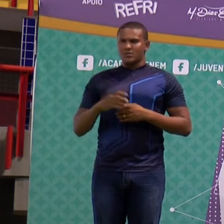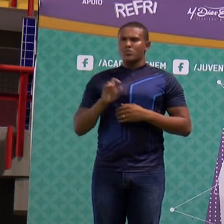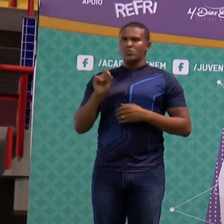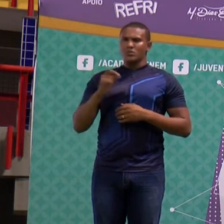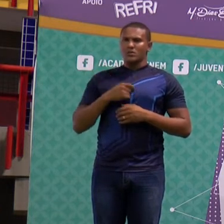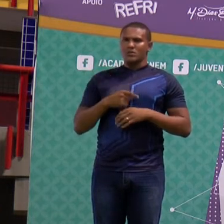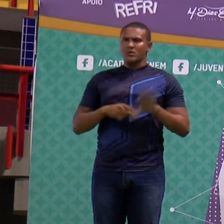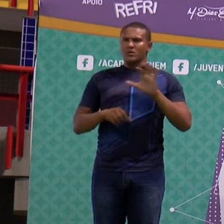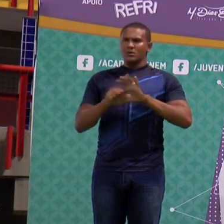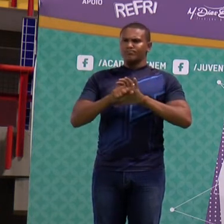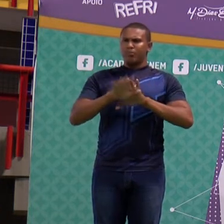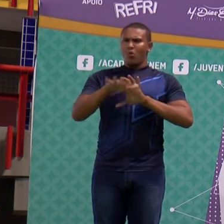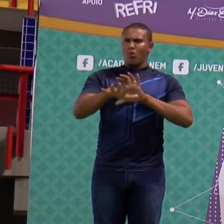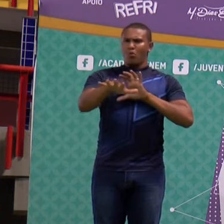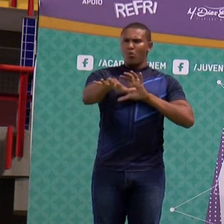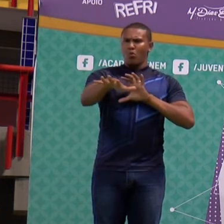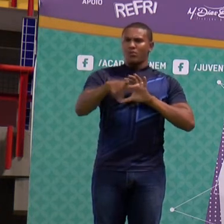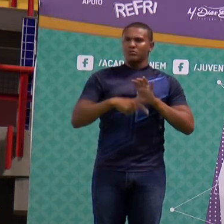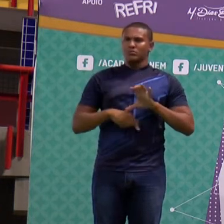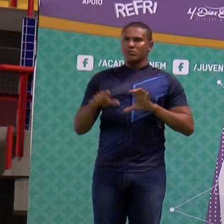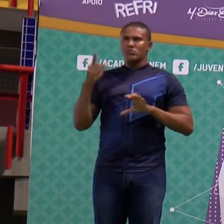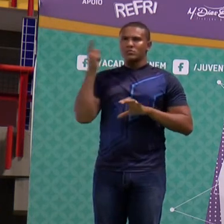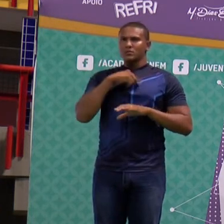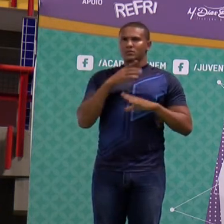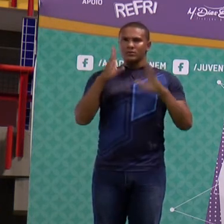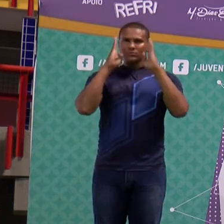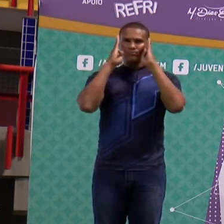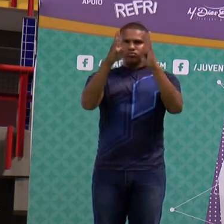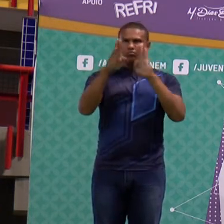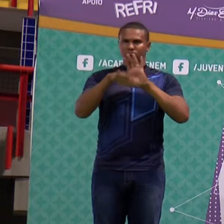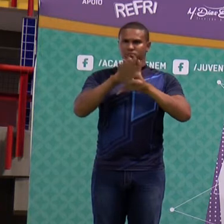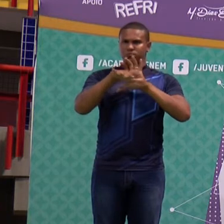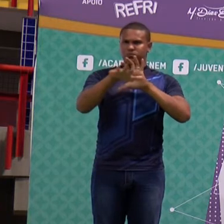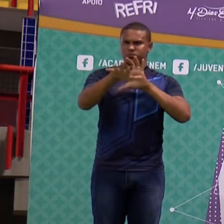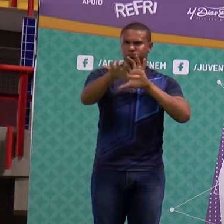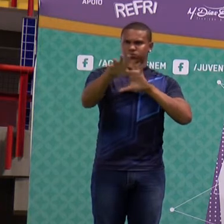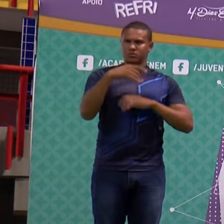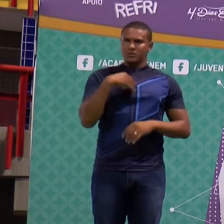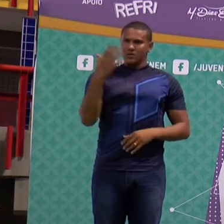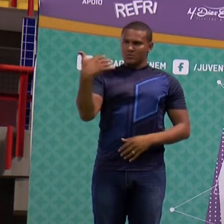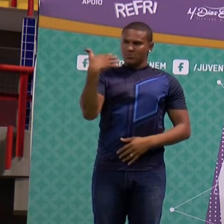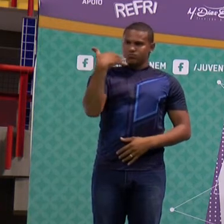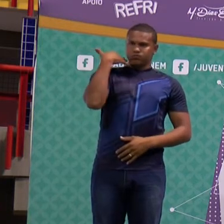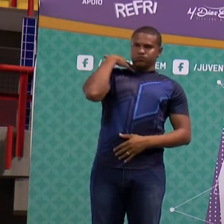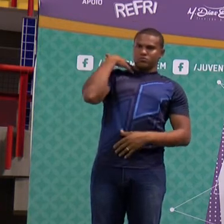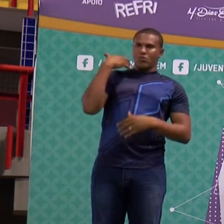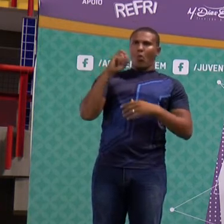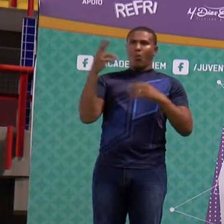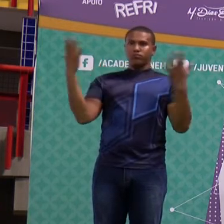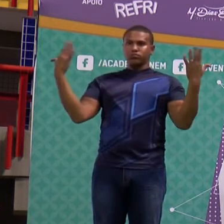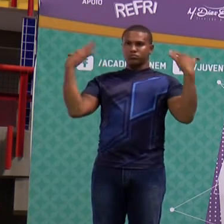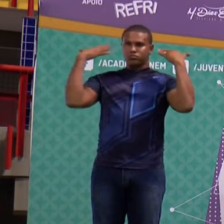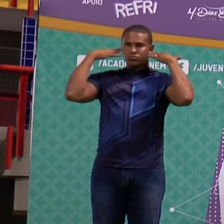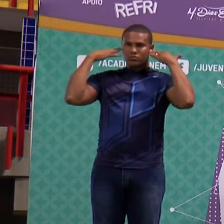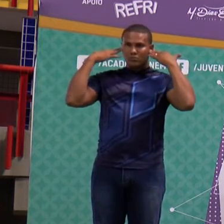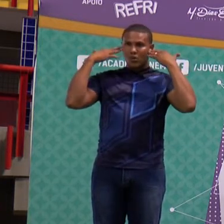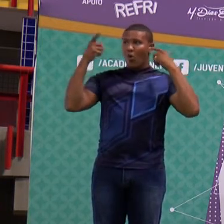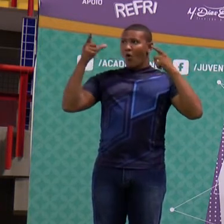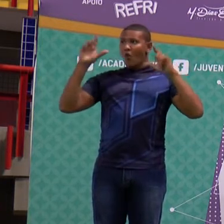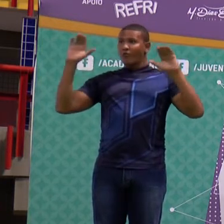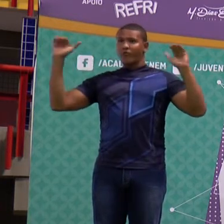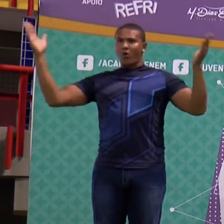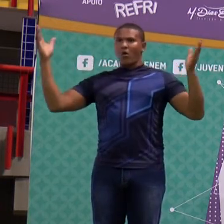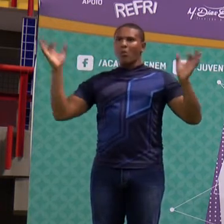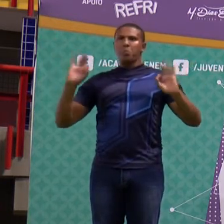carregar as ondas sonoras em um corredor reto em direção ao ouvinte, fazendo com que outras pessoas ao seu redor não ouçam nenhum